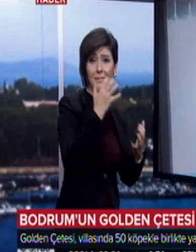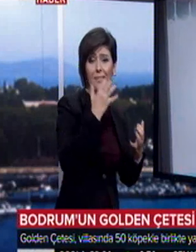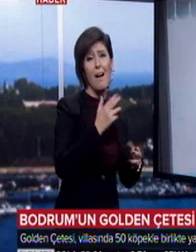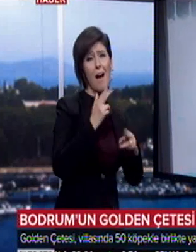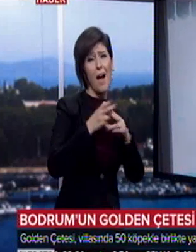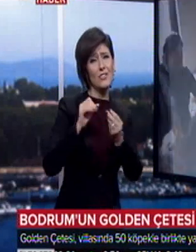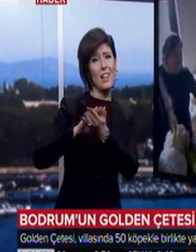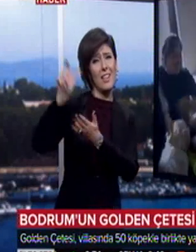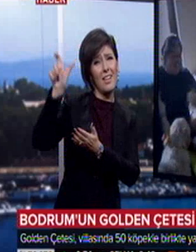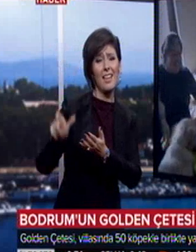şifalar var.